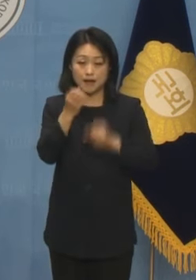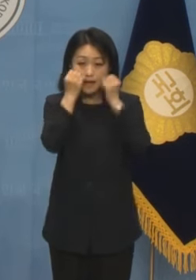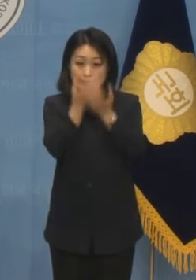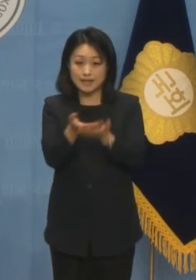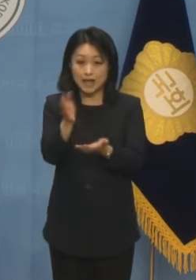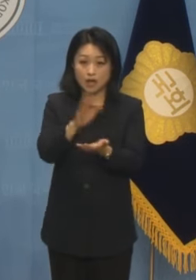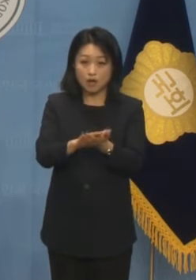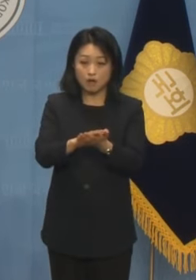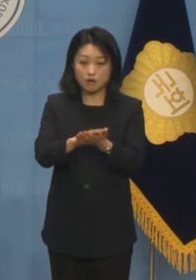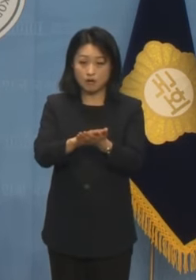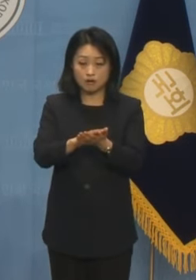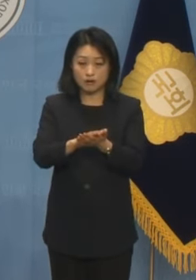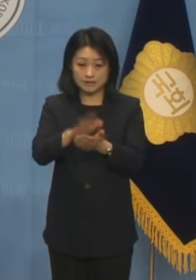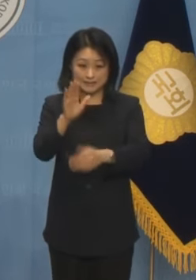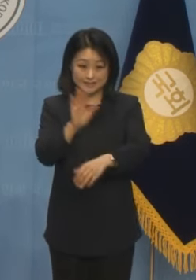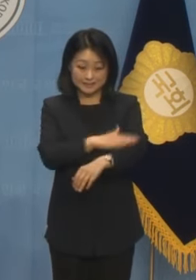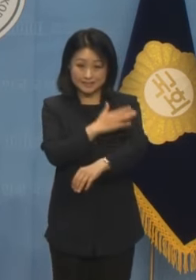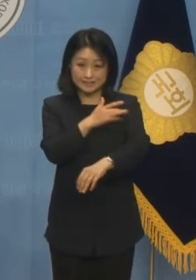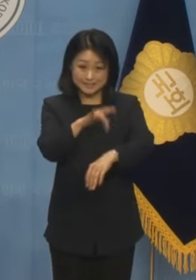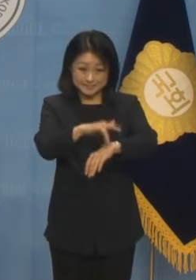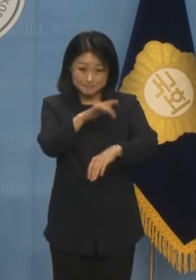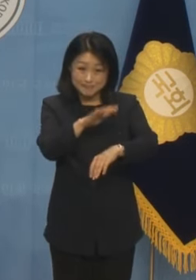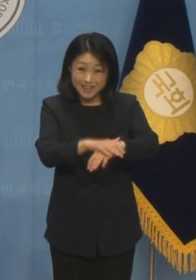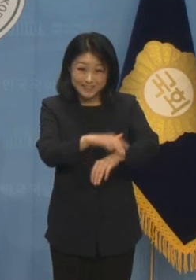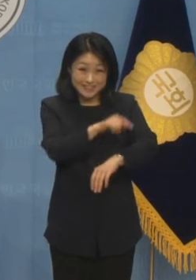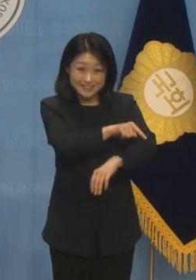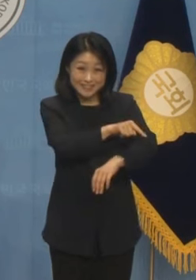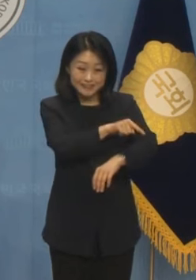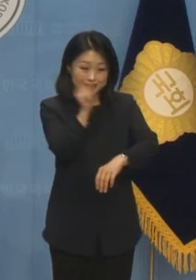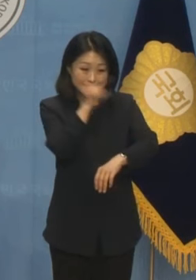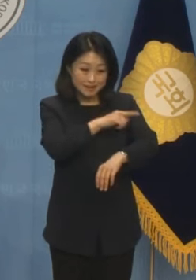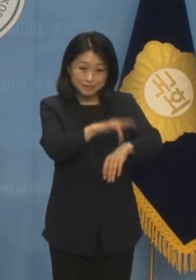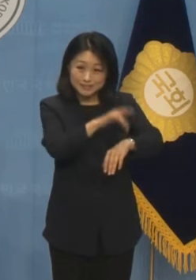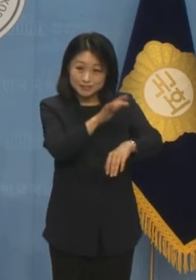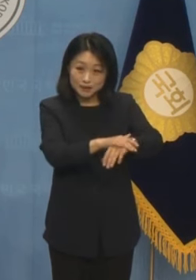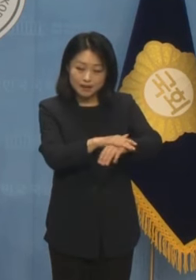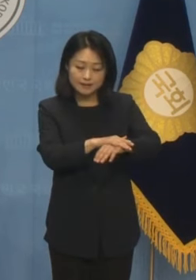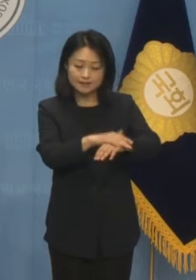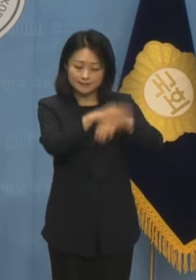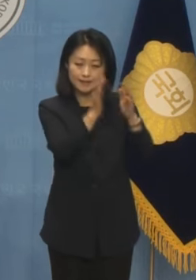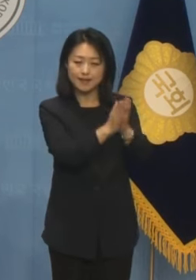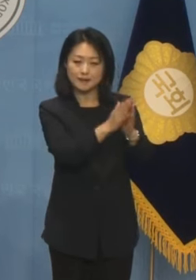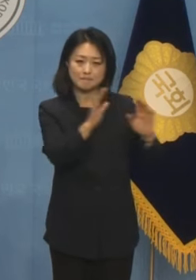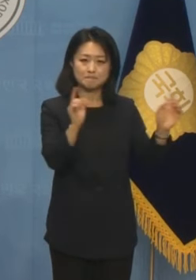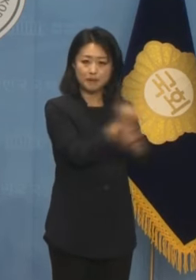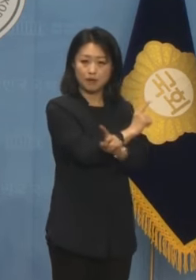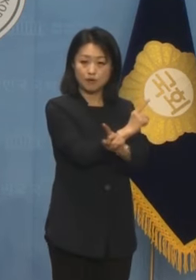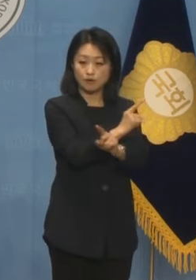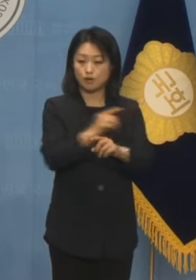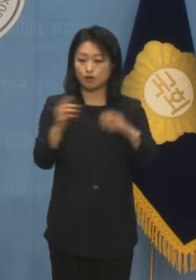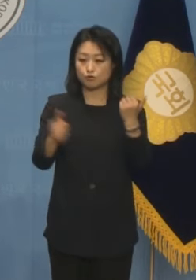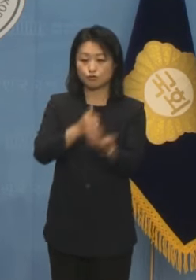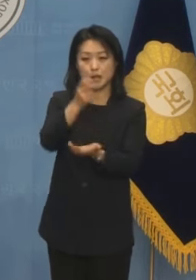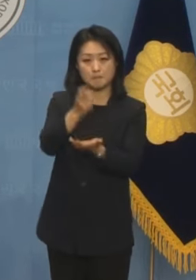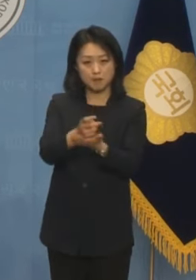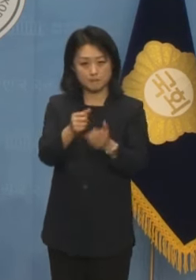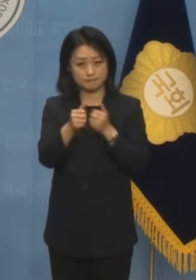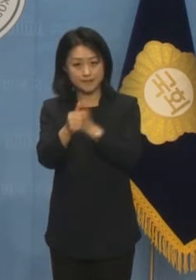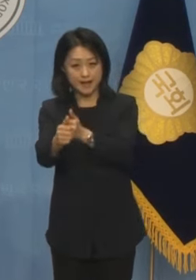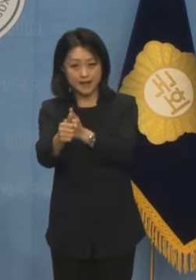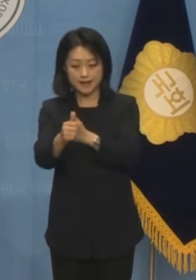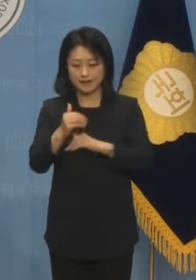관례도 깨트리겠습니다. 모든 기준은 총선 민심이며 국회법이 정한대로